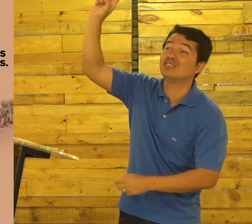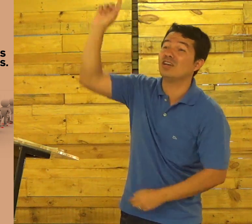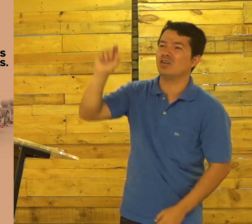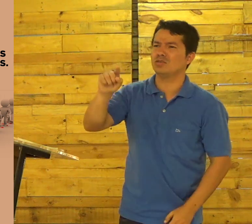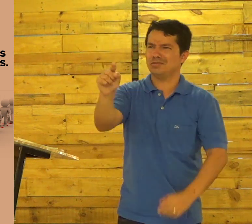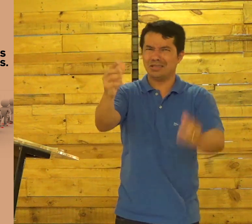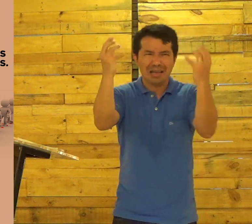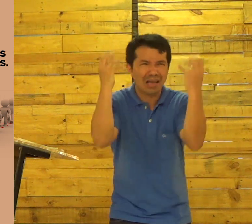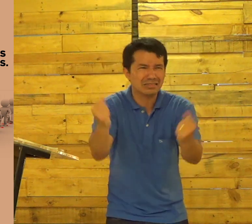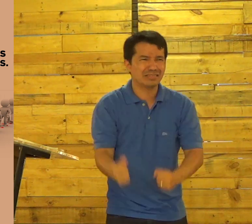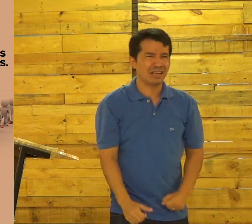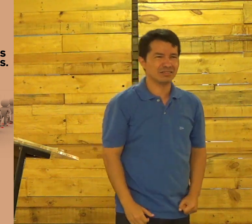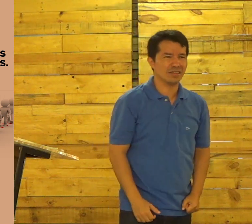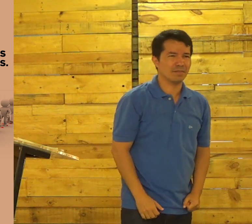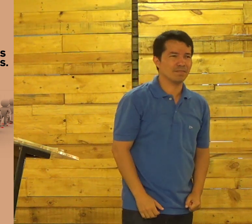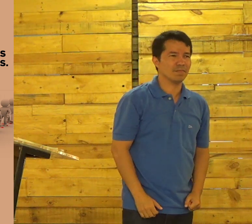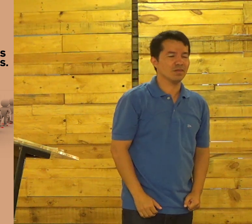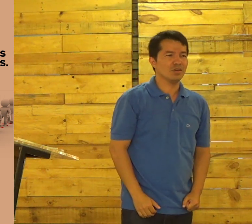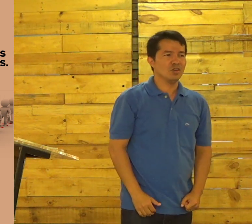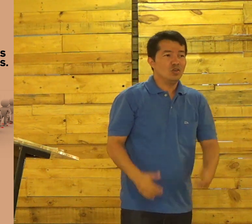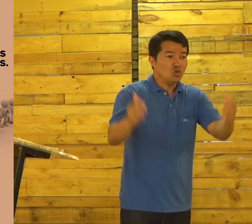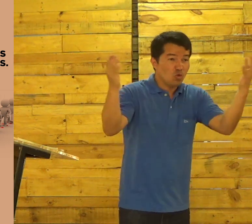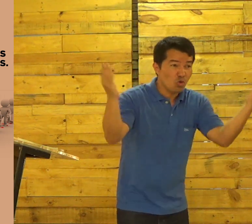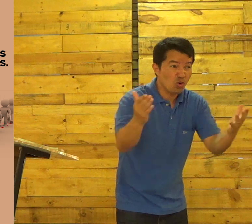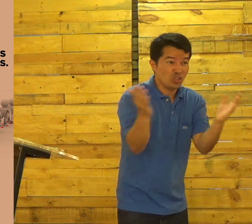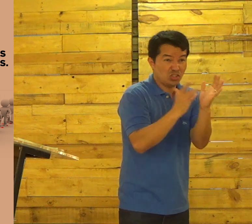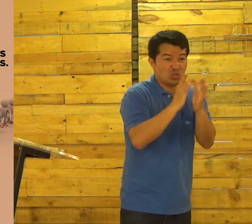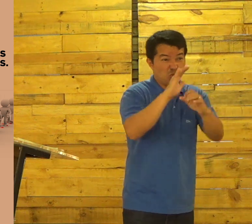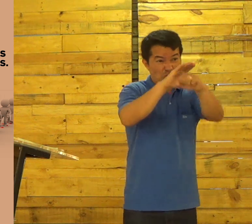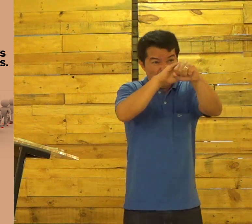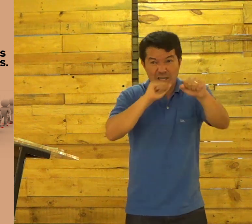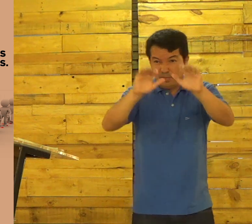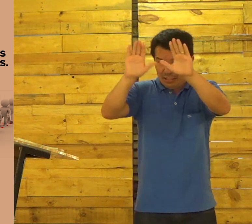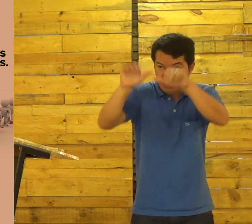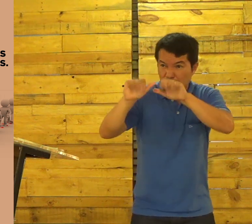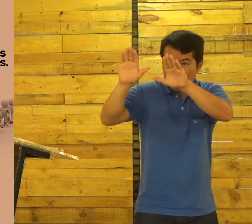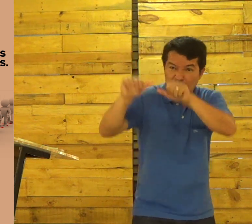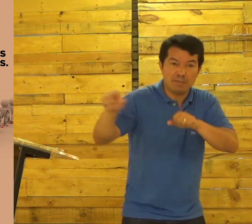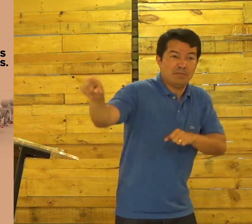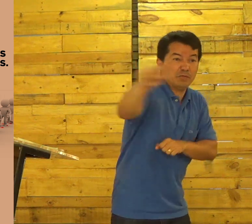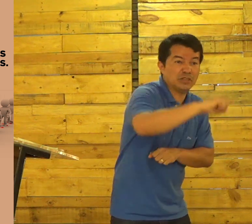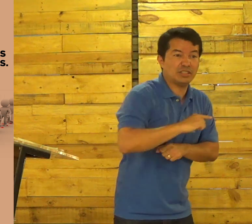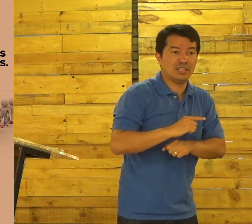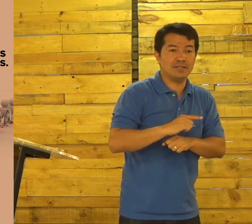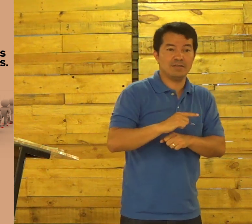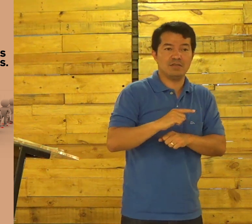história Do reino De Deus Você Aceita? Hoje Jesus Chama você